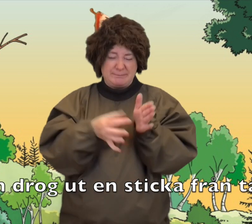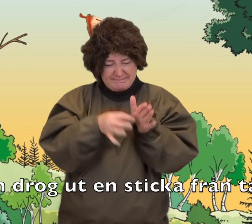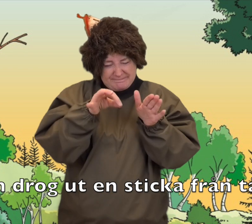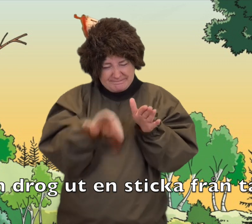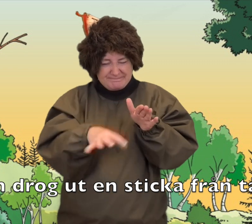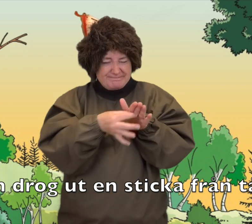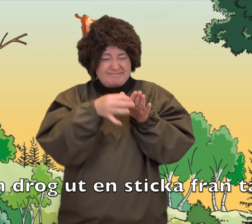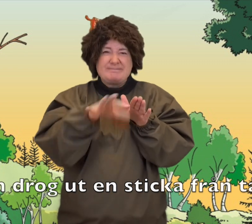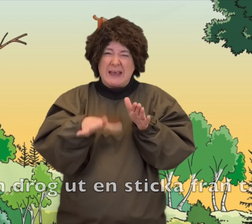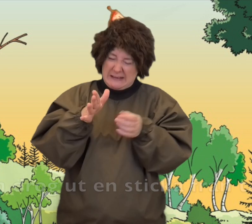sticka från tån.